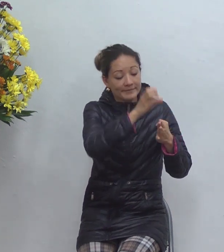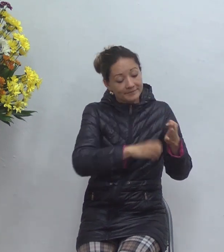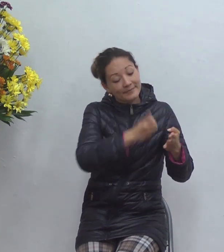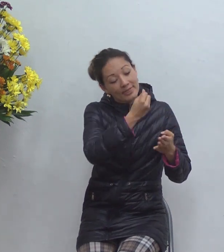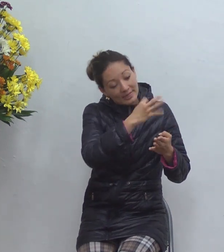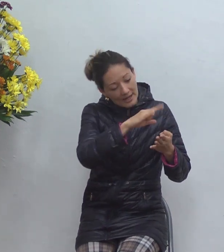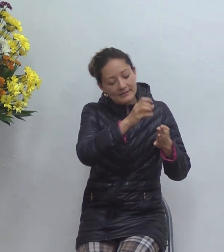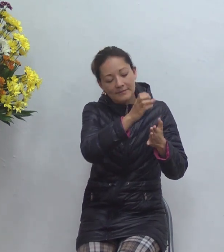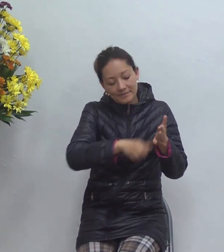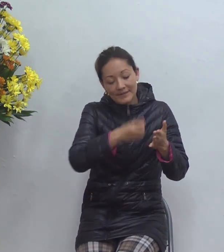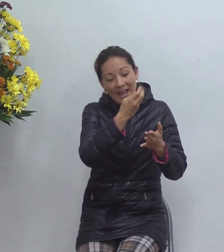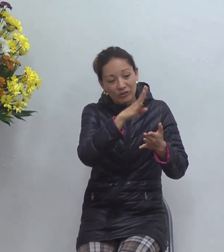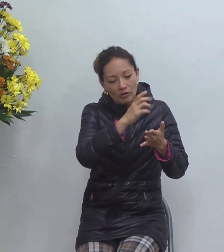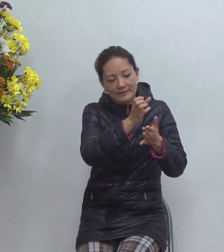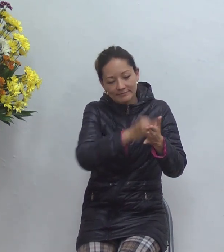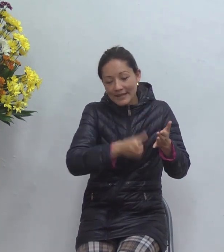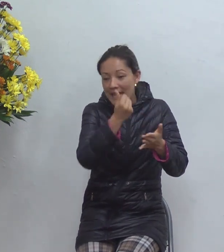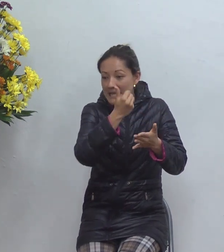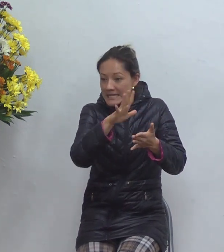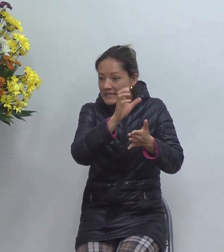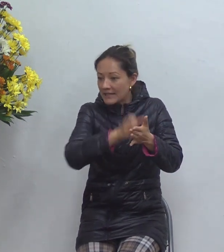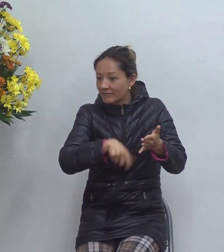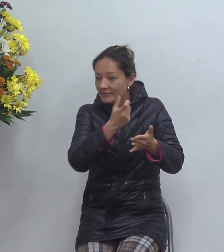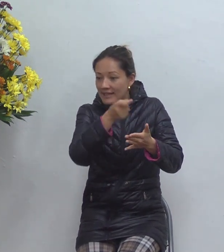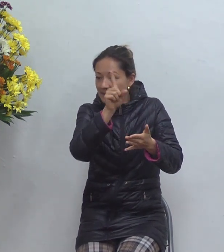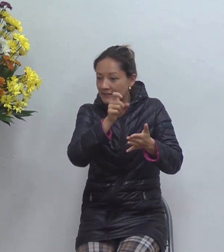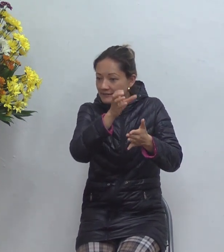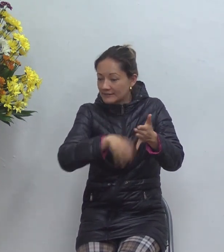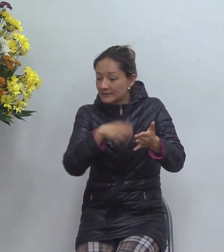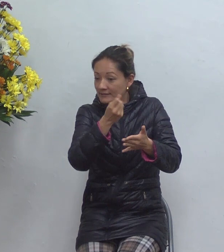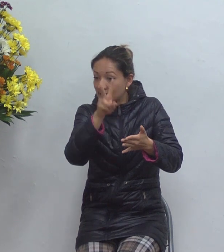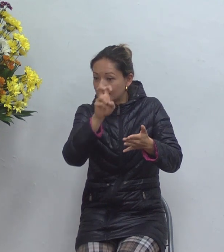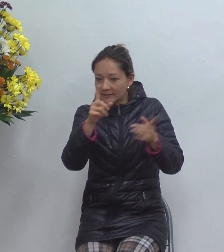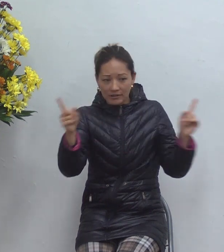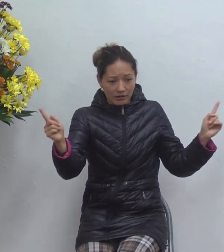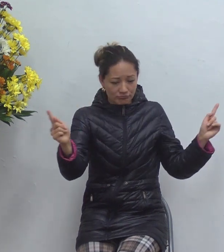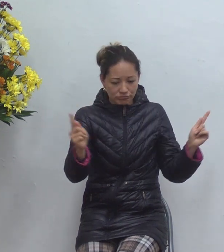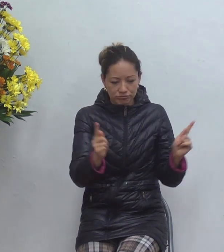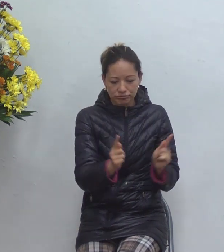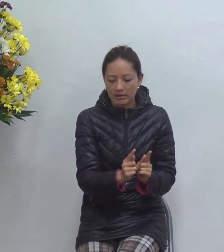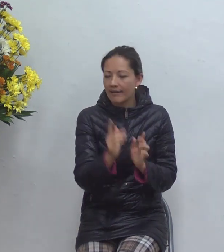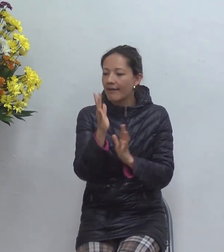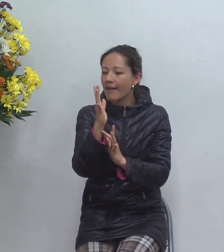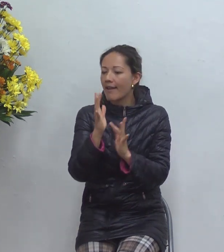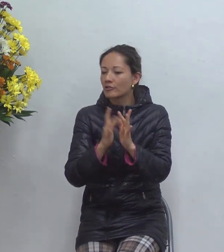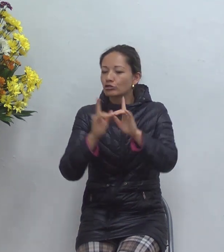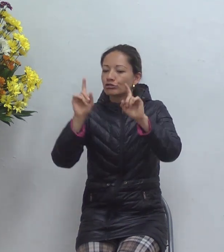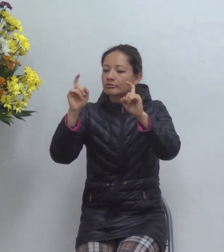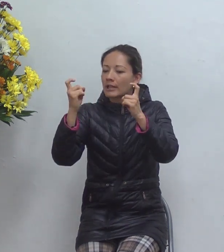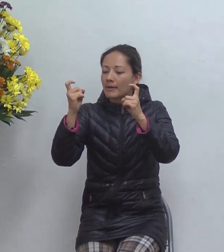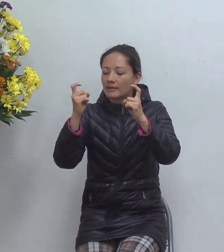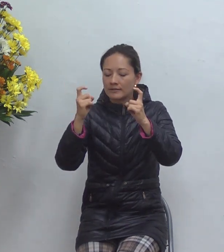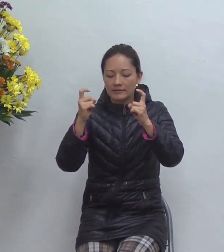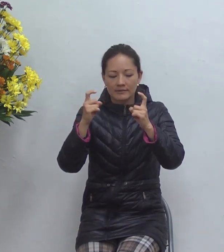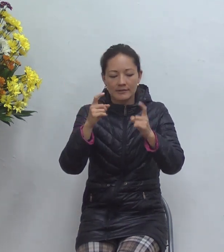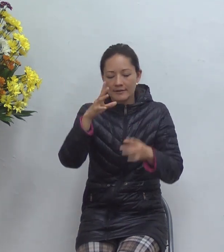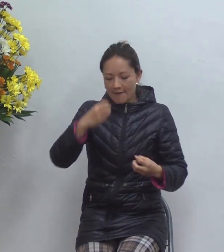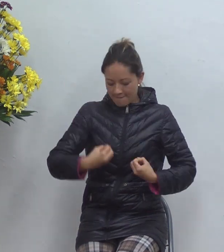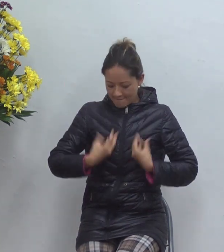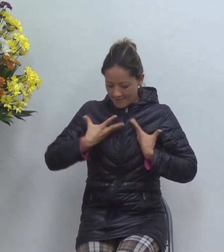capítulos de juan estará jesús hablándoles a los discípulos de la vida de fe como hacia